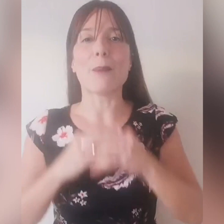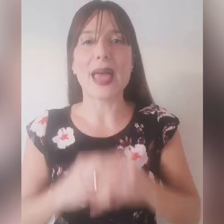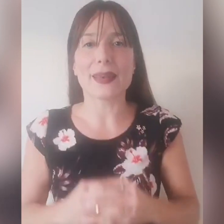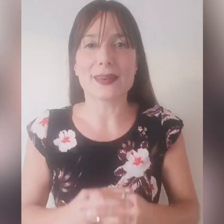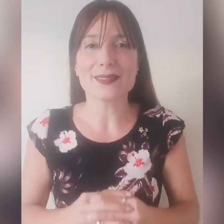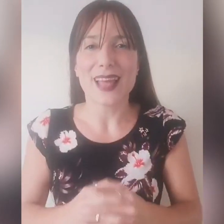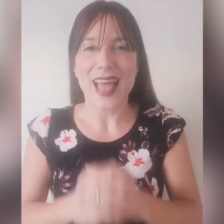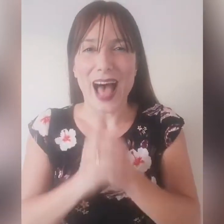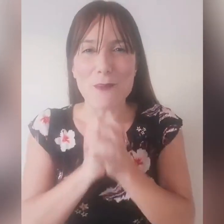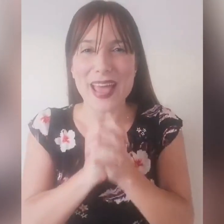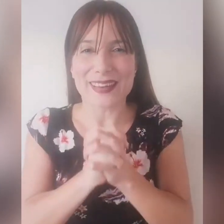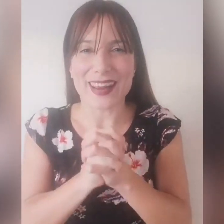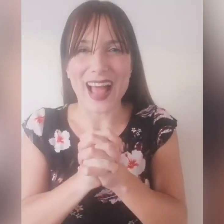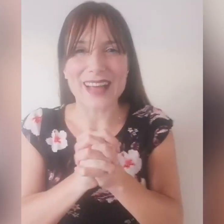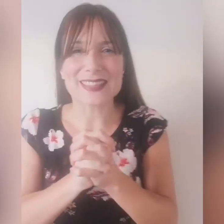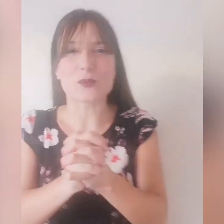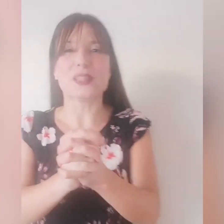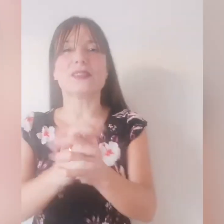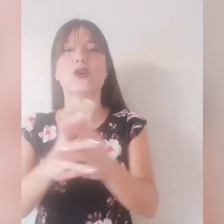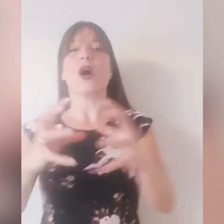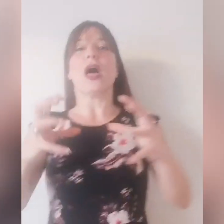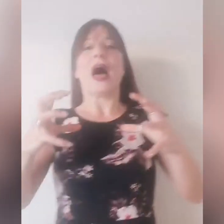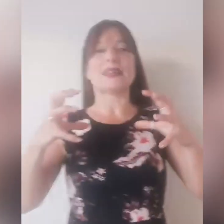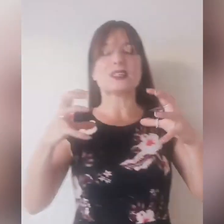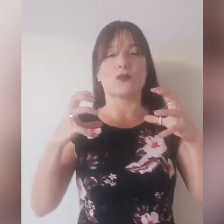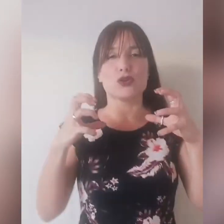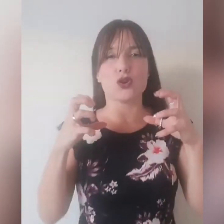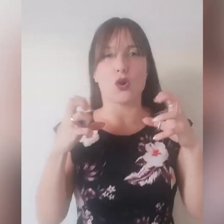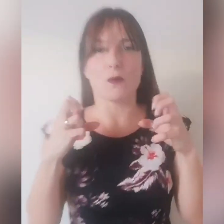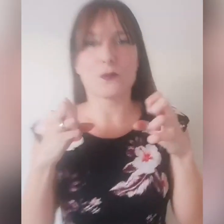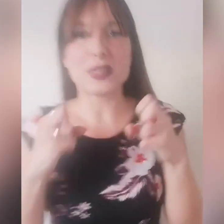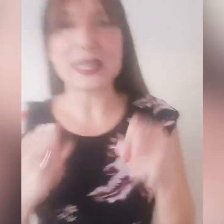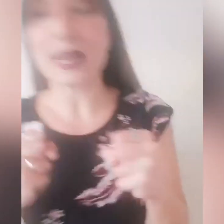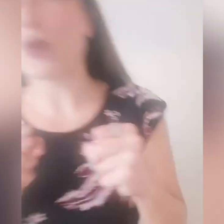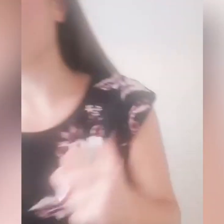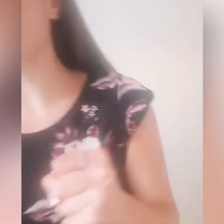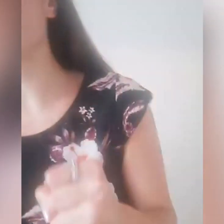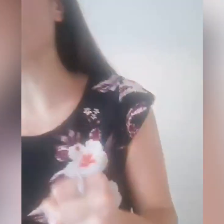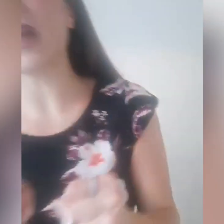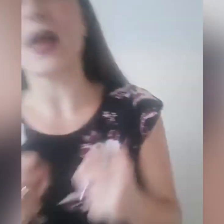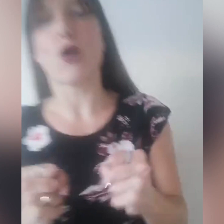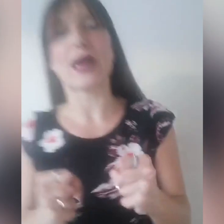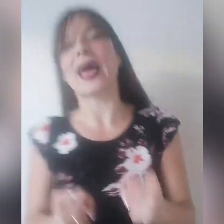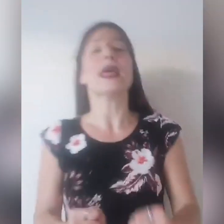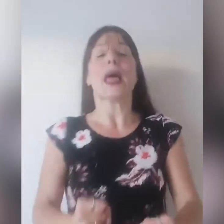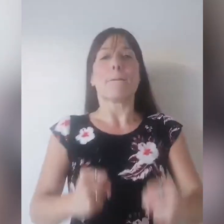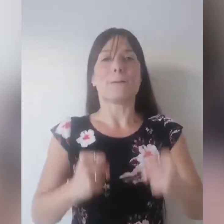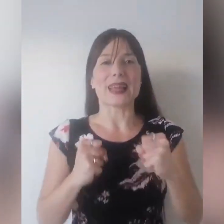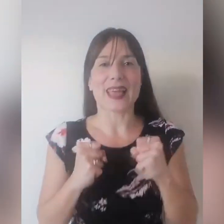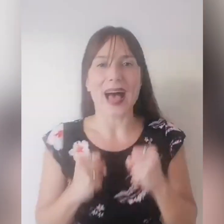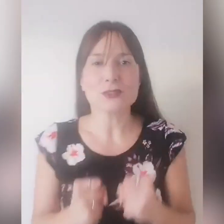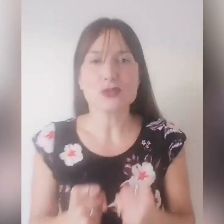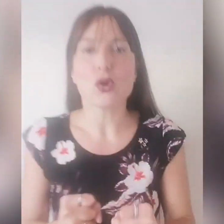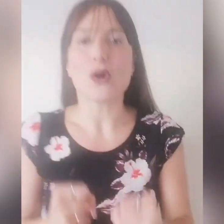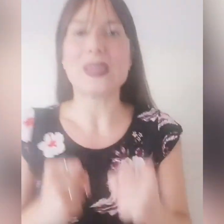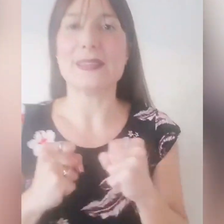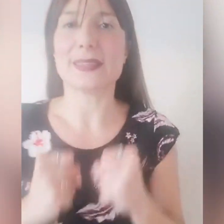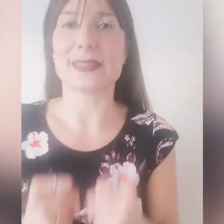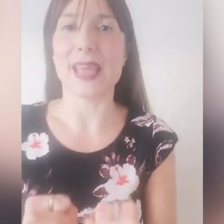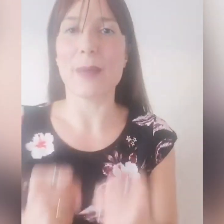amen, amen ragazzi, quindi io adesso voglio finire, concludere, ok, pregando insieme